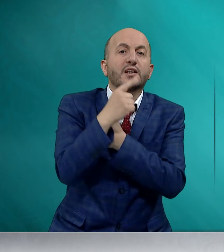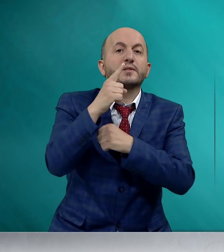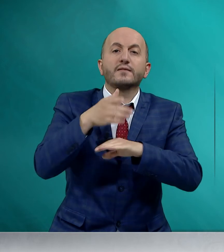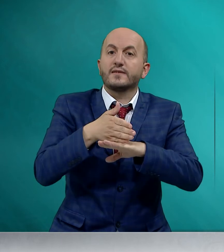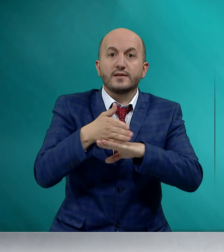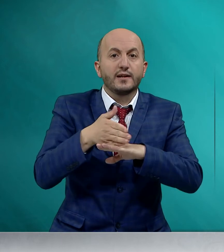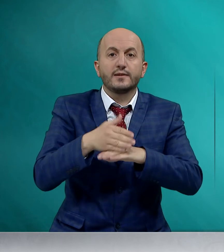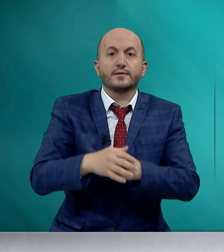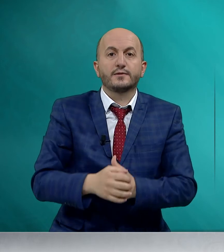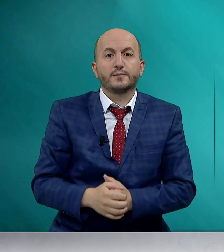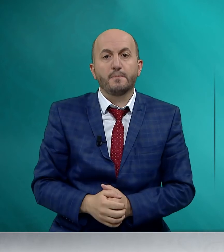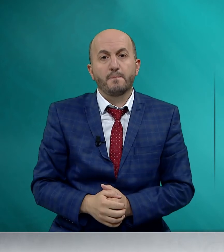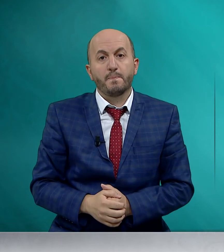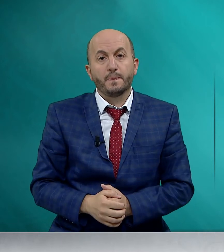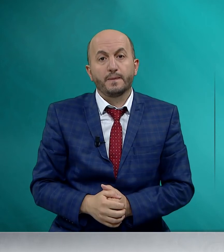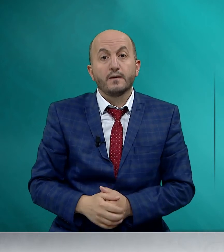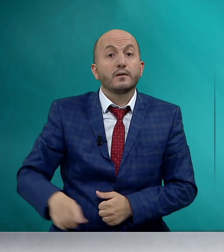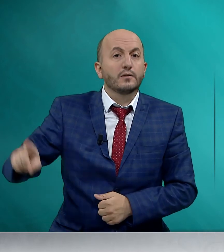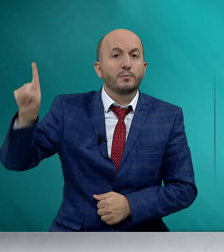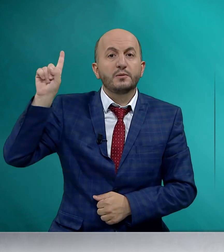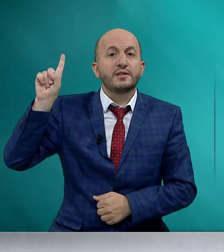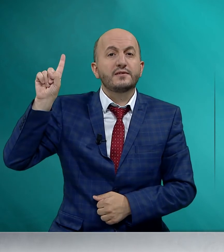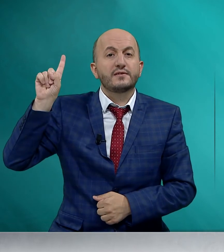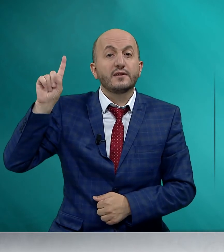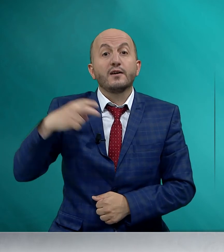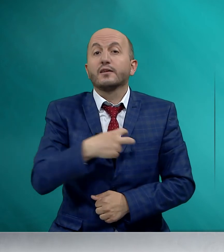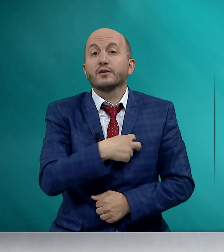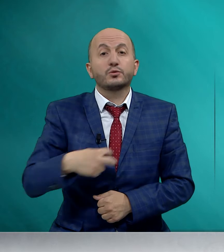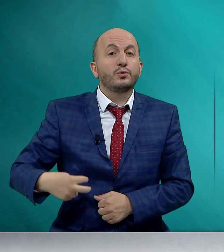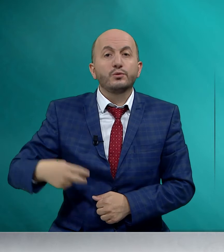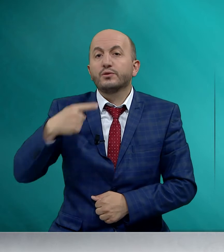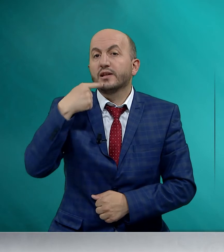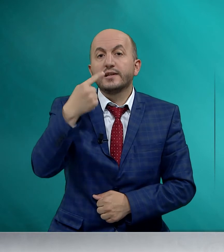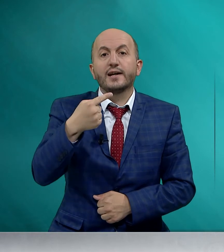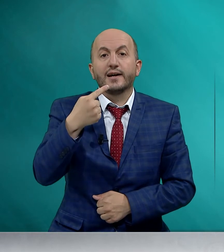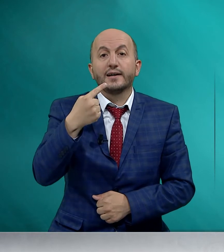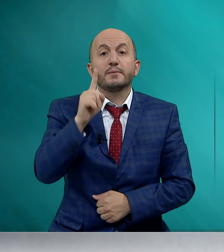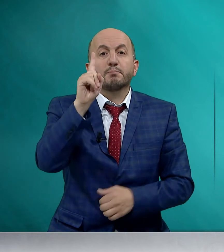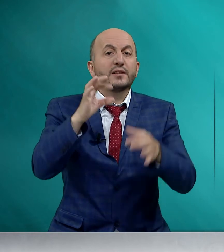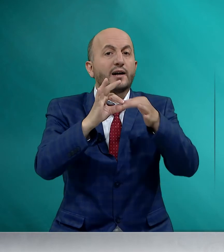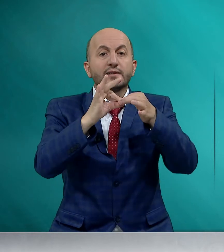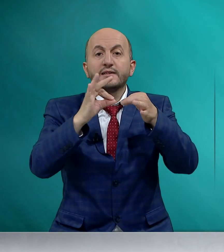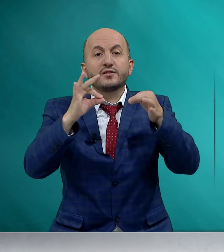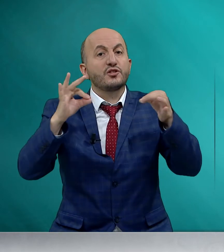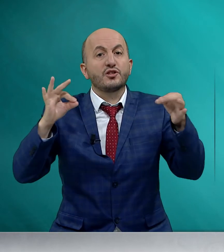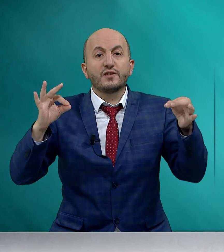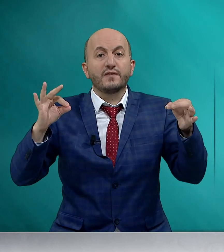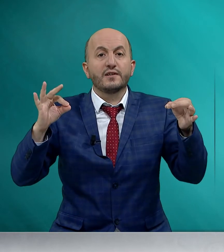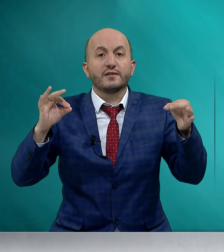bir vesiledir. Rabbimiz, Resulünün diliyle bir hadisi şeriflerinde